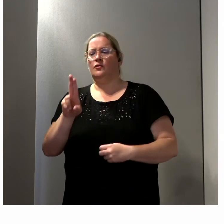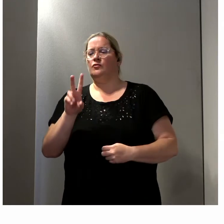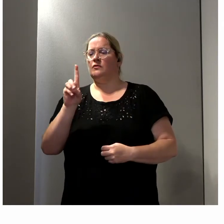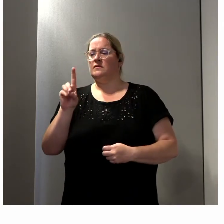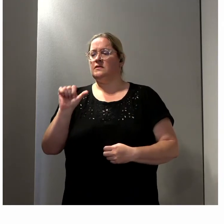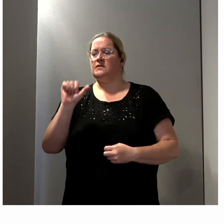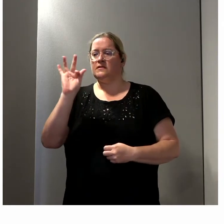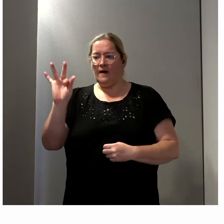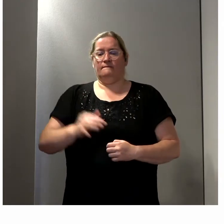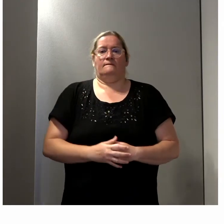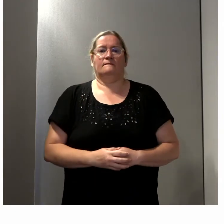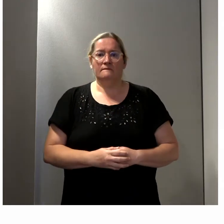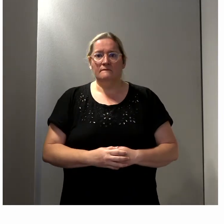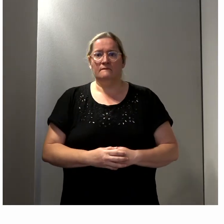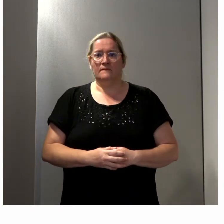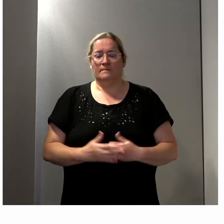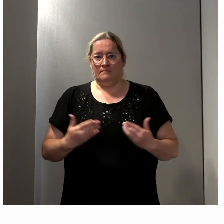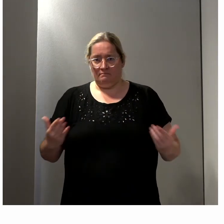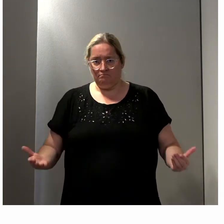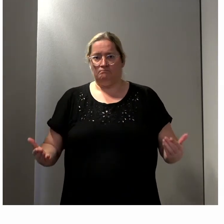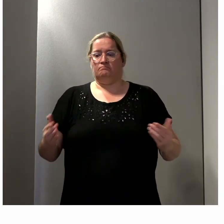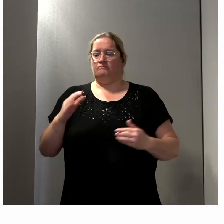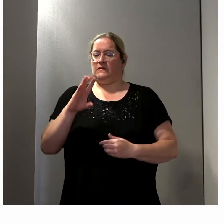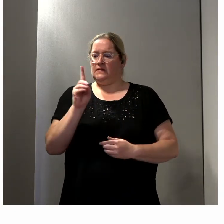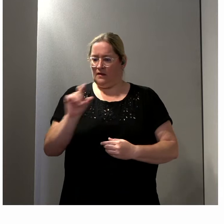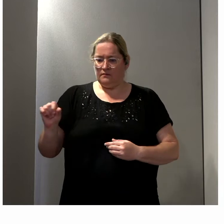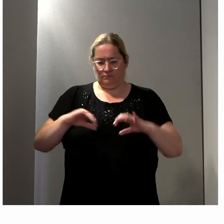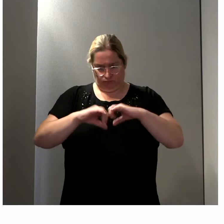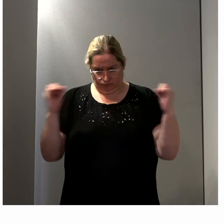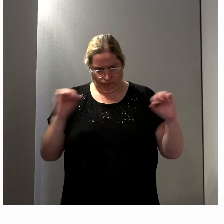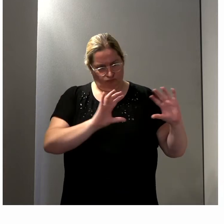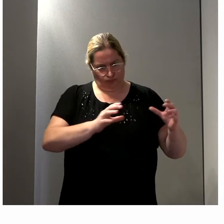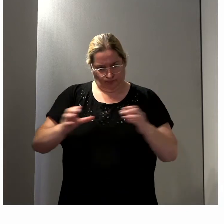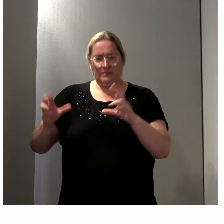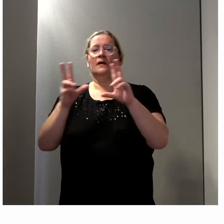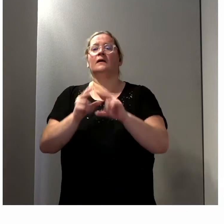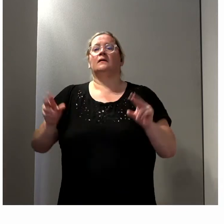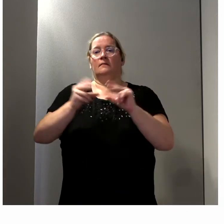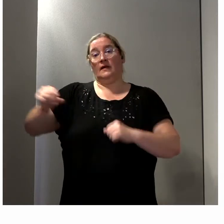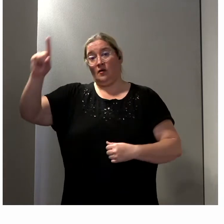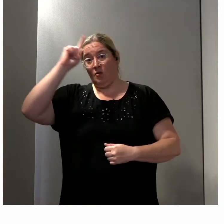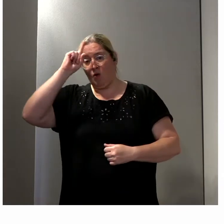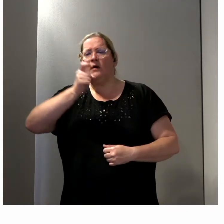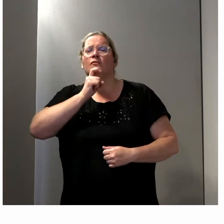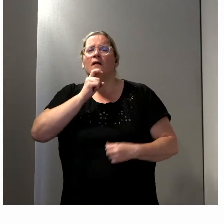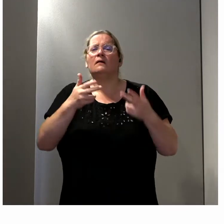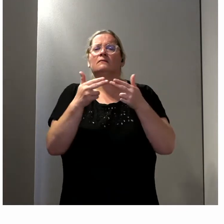Alors voilà, si je vous indique simplement ça, c'est pour aussi saluer le fait que, je le disais en introduction,